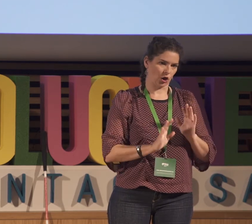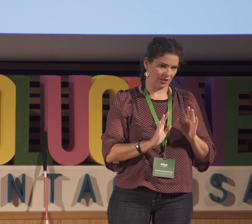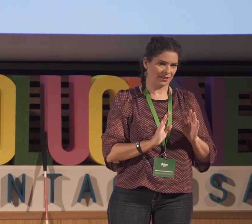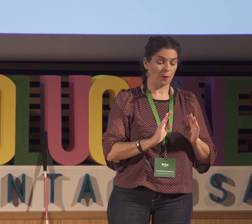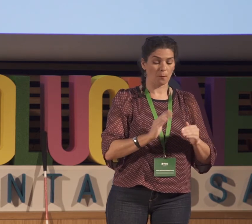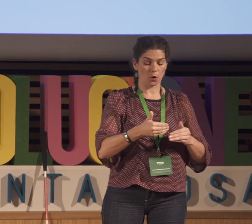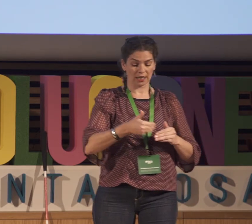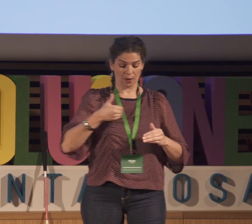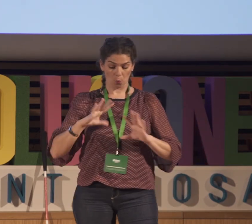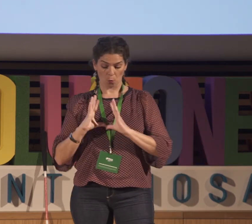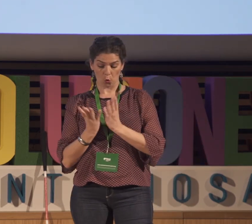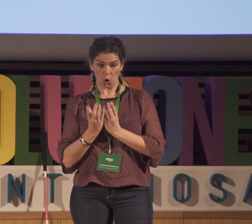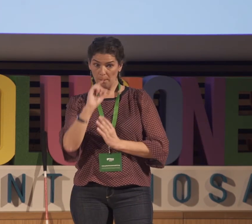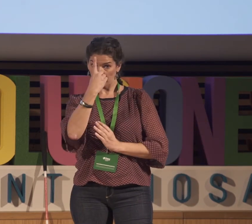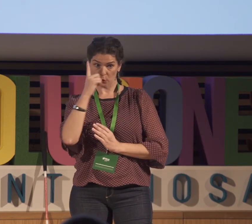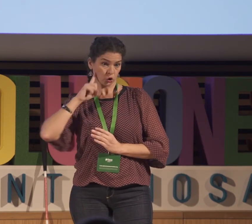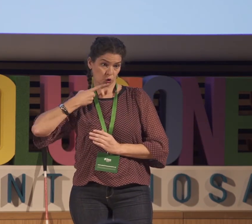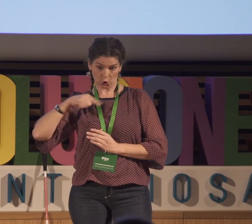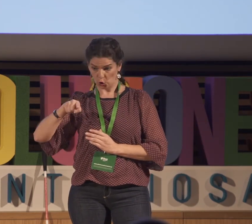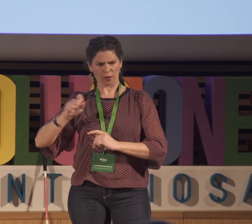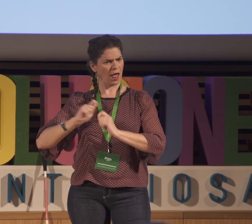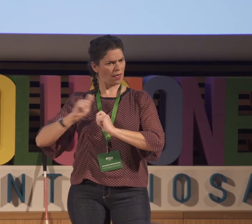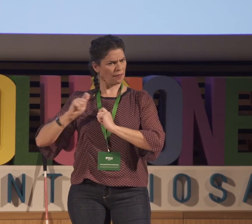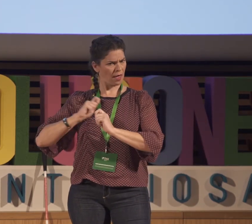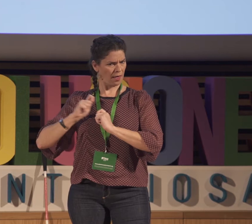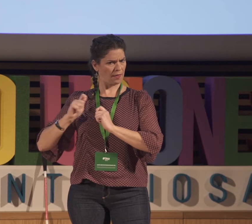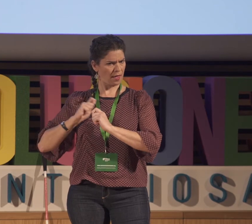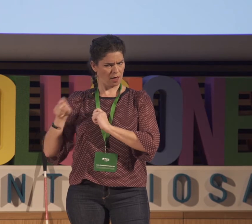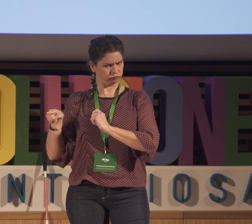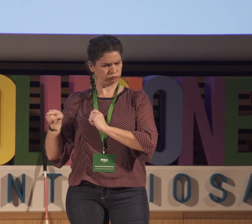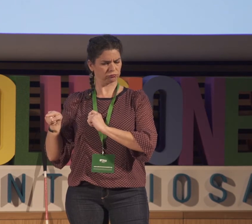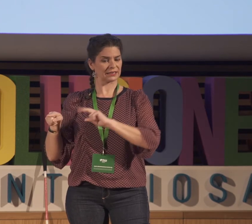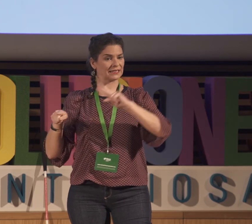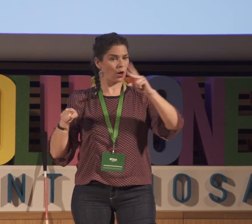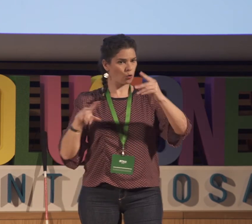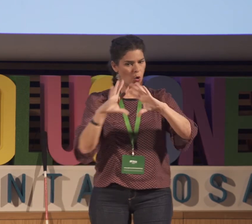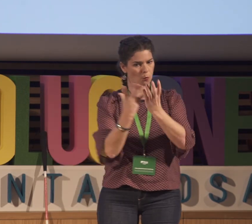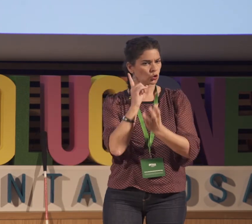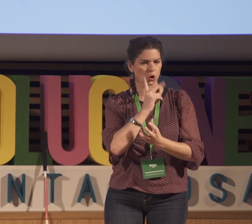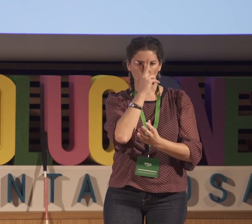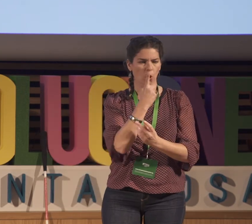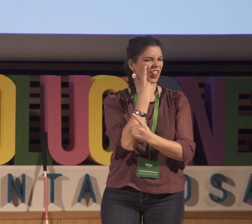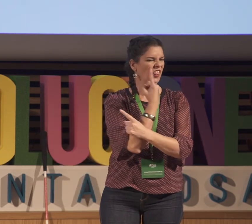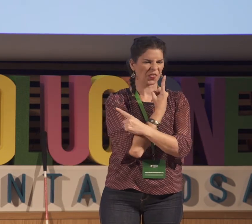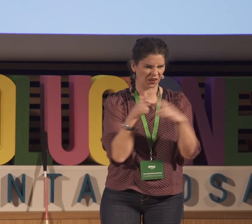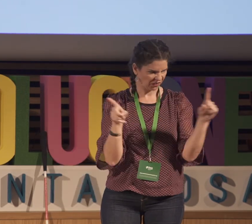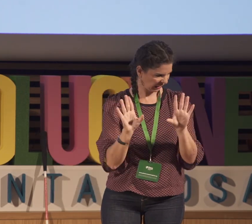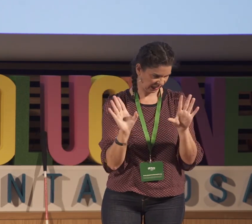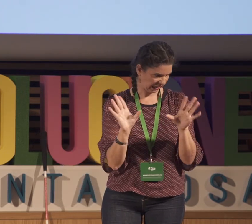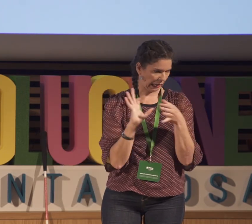La verdad que es un mundo bastante duro porque antes yo estaba primero con las personas sordas, la verdad que sí, que me gratificaba mucho, pero lo